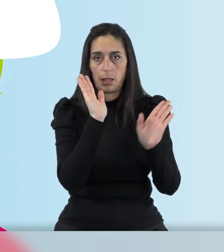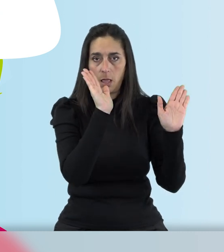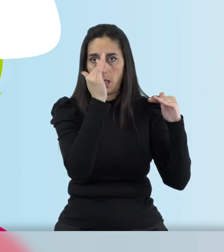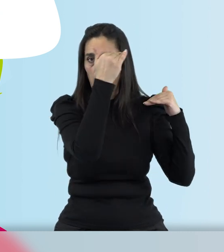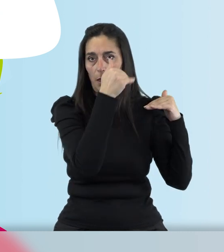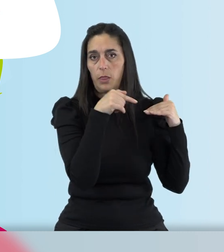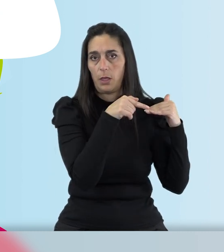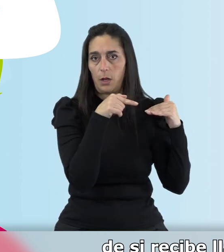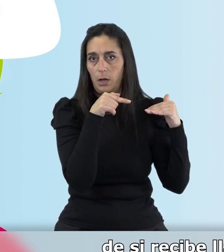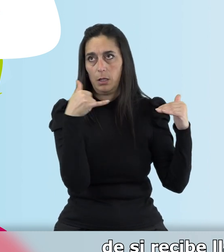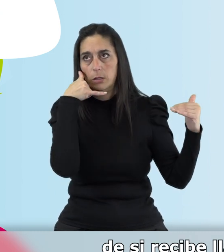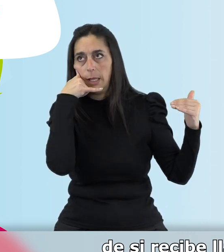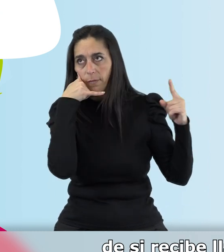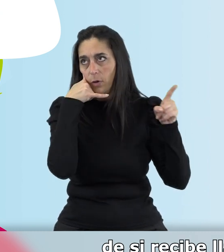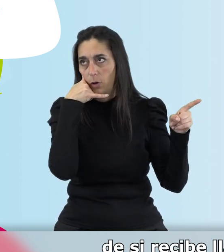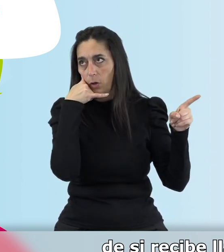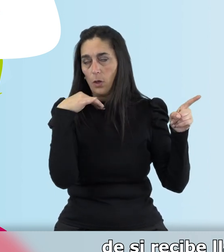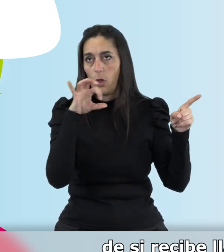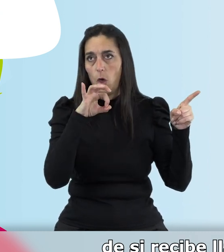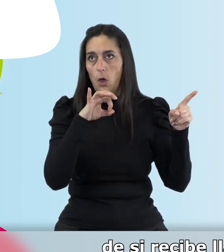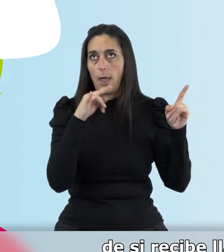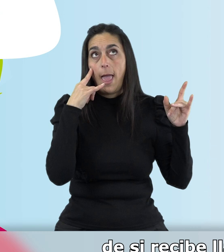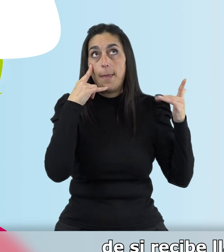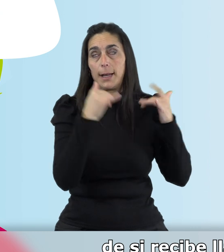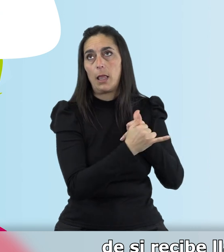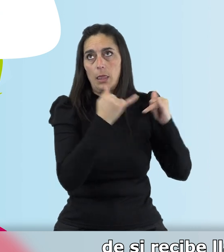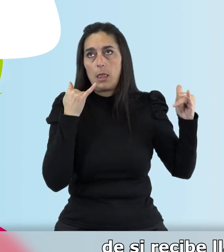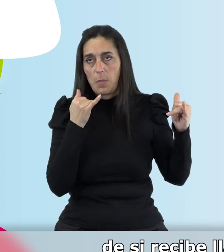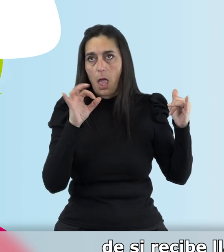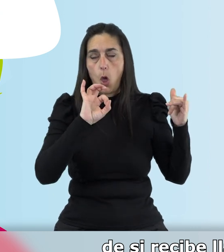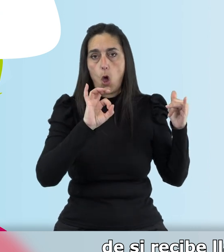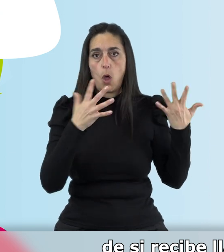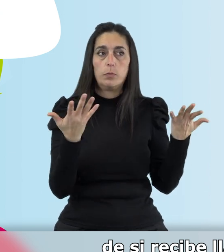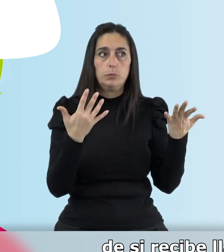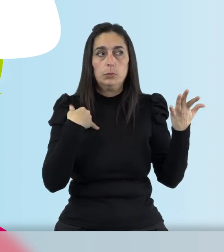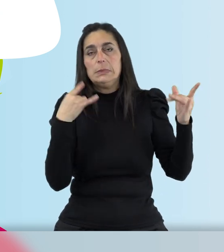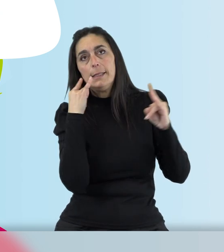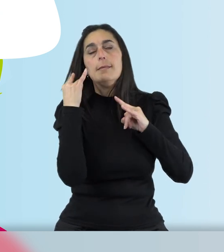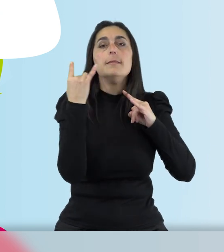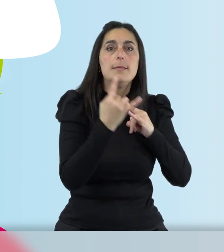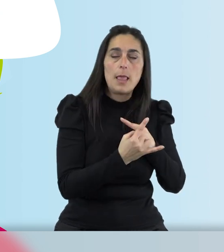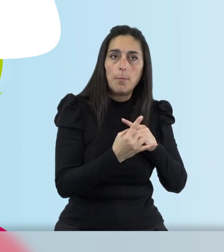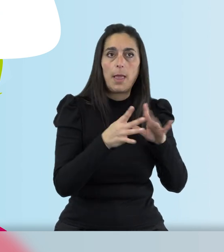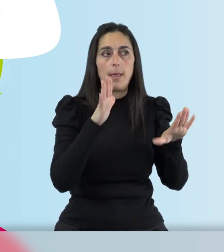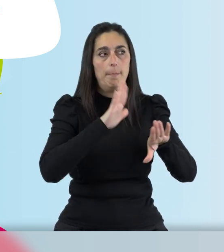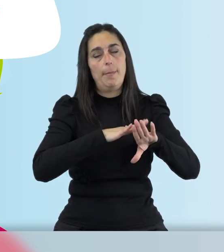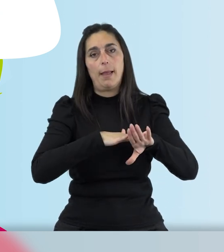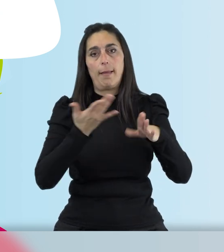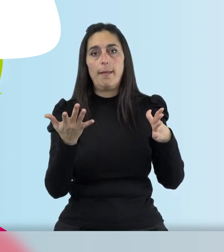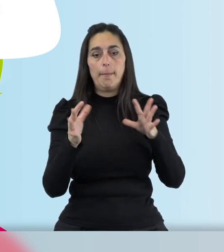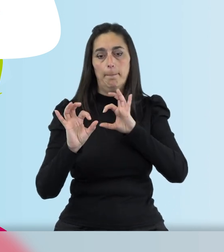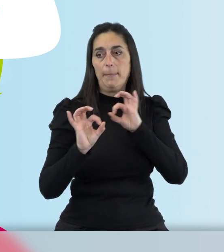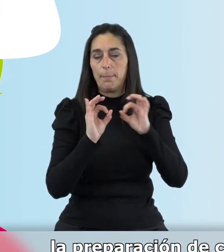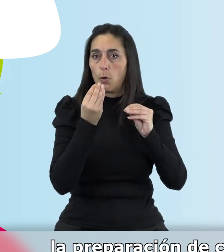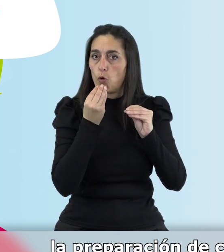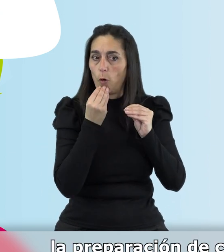día, o bien del teléfono, o bien del teléfono de si recibe llamadas o de realizarlas. A la hora de preparar la